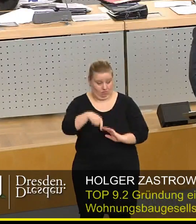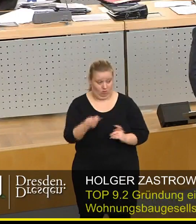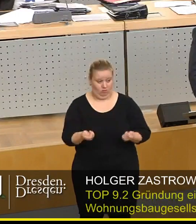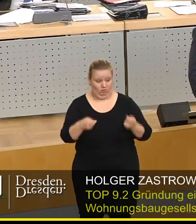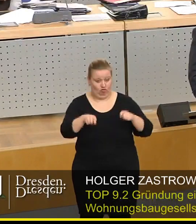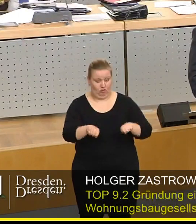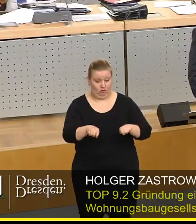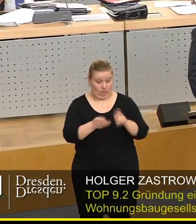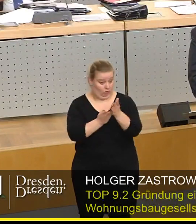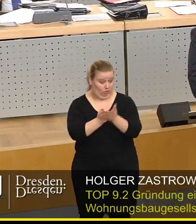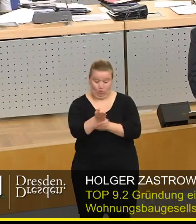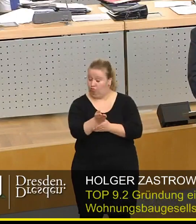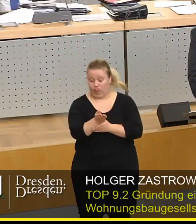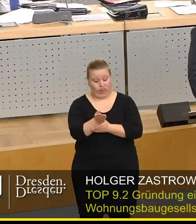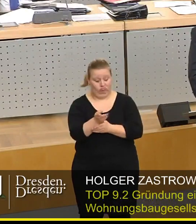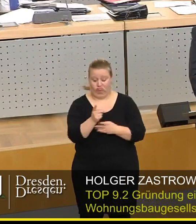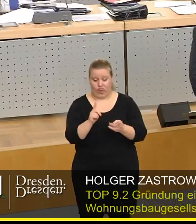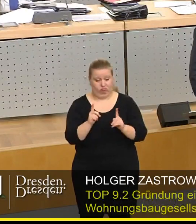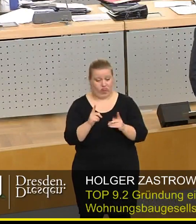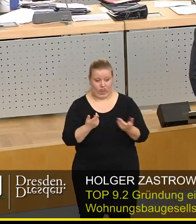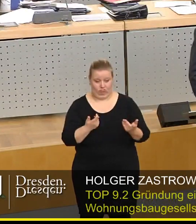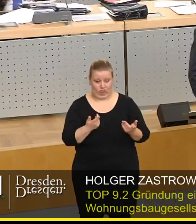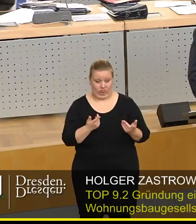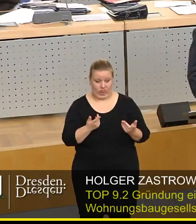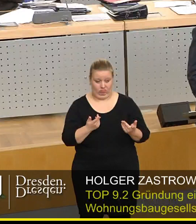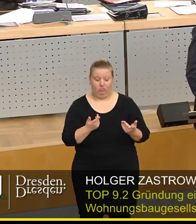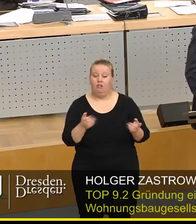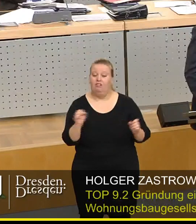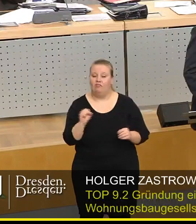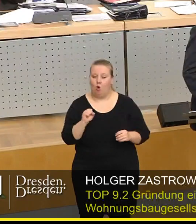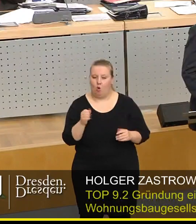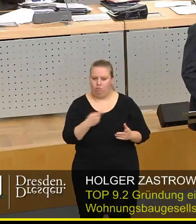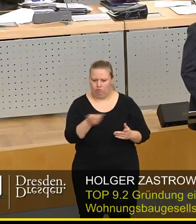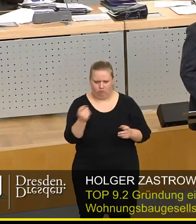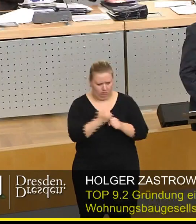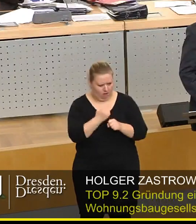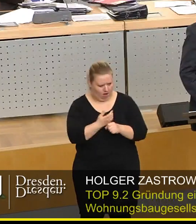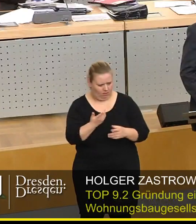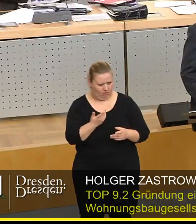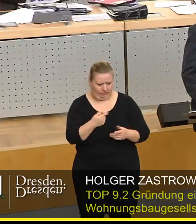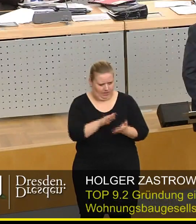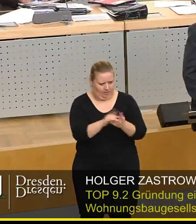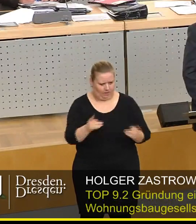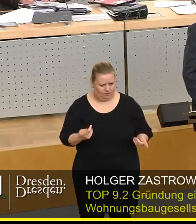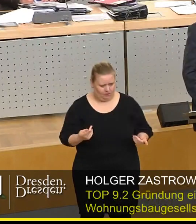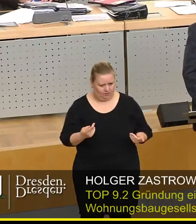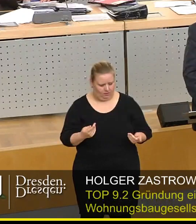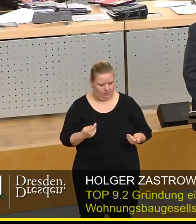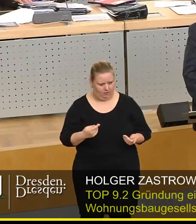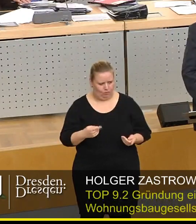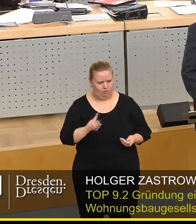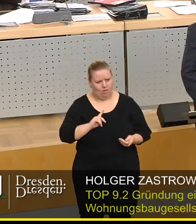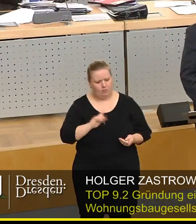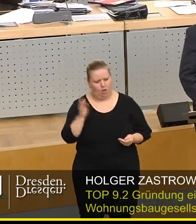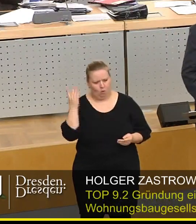das ist nichts für die Ewigkeit, keineswegs. Natürlich vor allem deswegen, weil so wie Sie es machen, es natürlich nicht funktionieren wird. Ich habe die